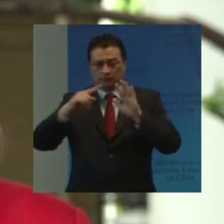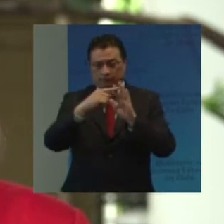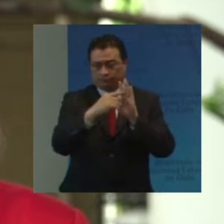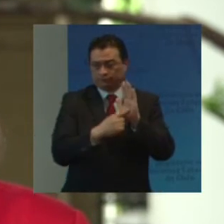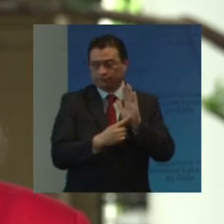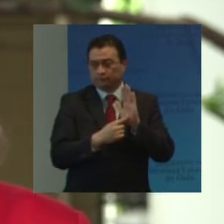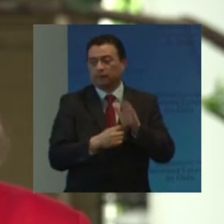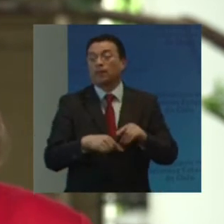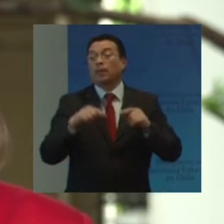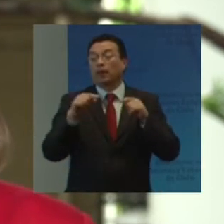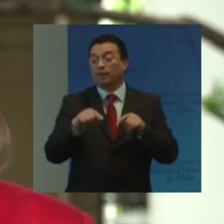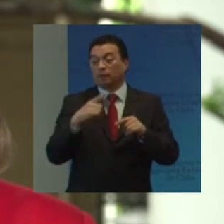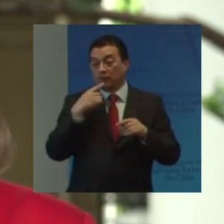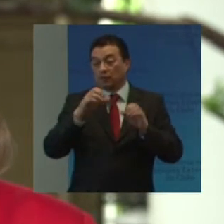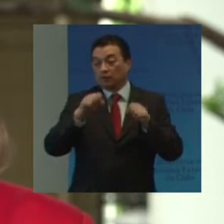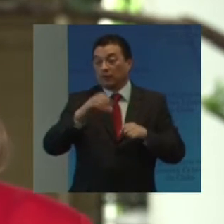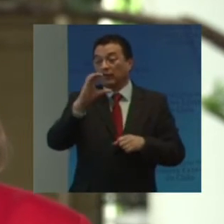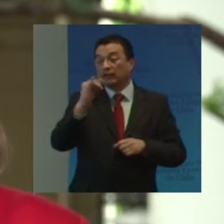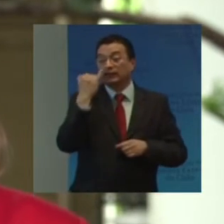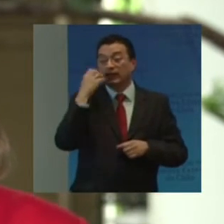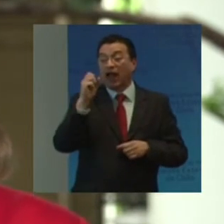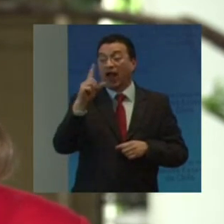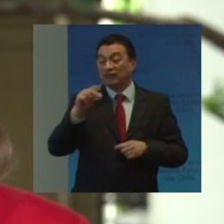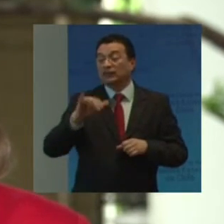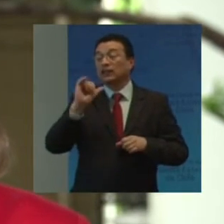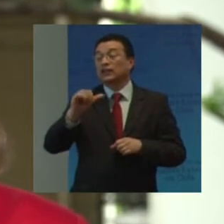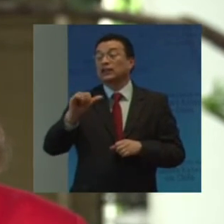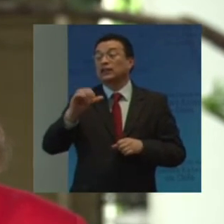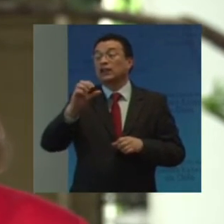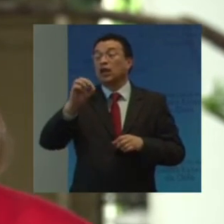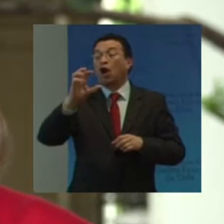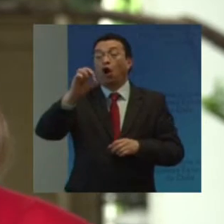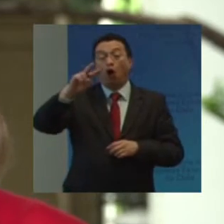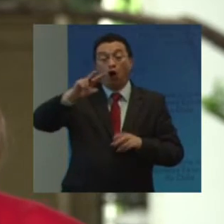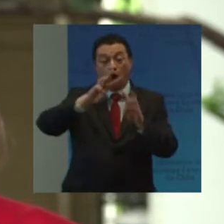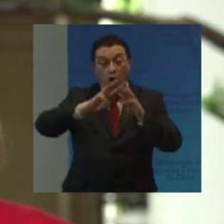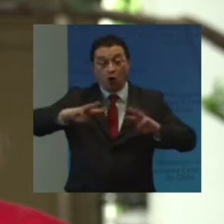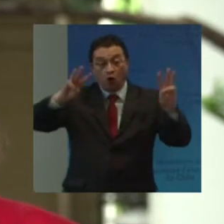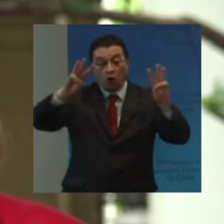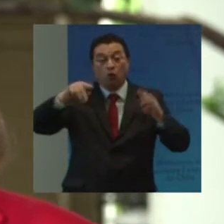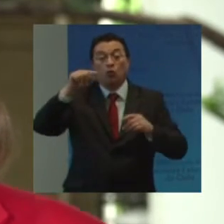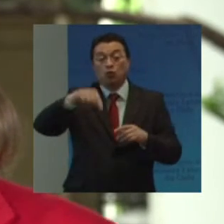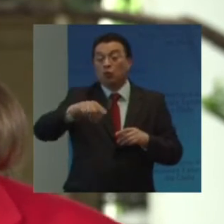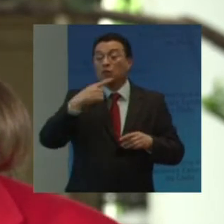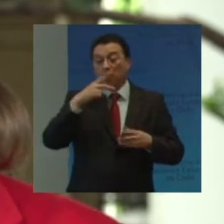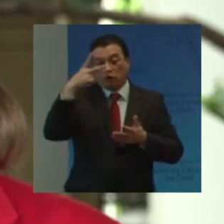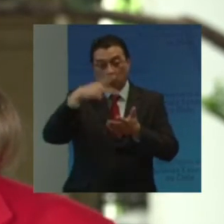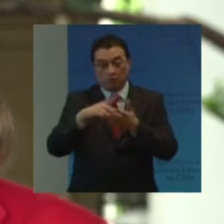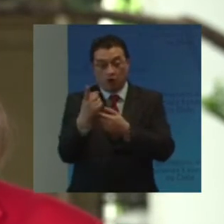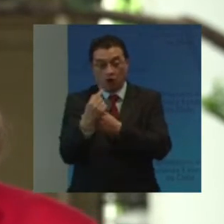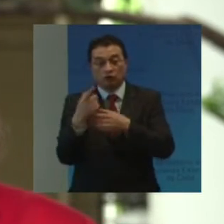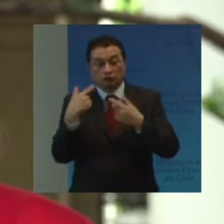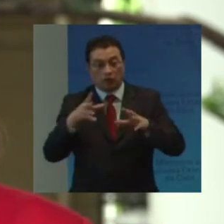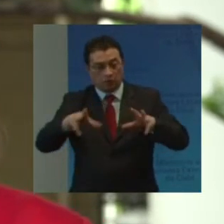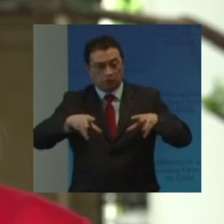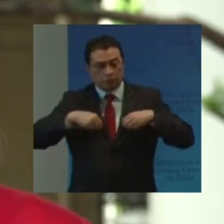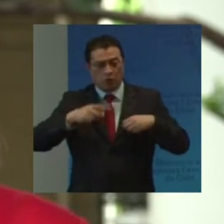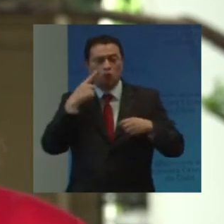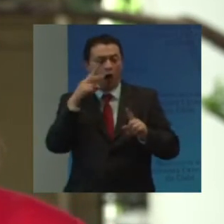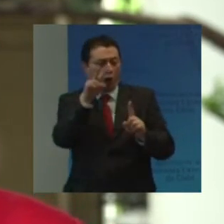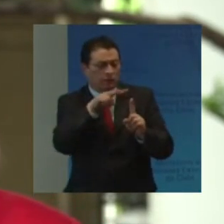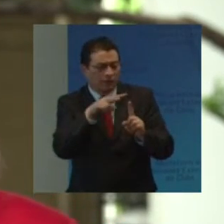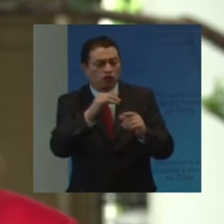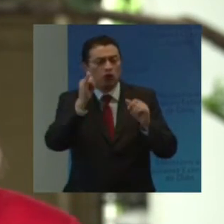proceso De armonización De la CIABIS Con la Convención De Naciones Unidas Comenzó en el año 2011 Con la adopción De una observación General